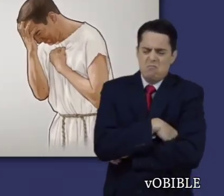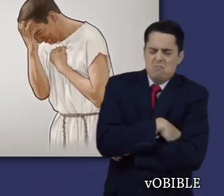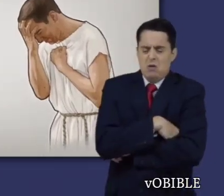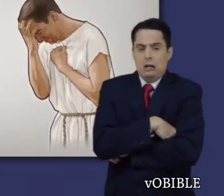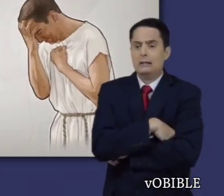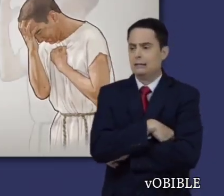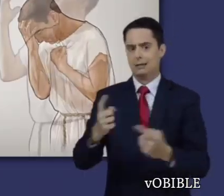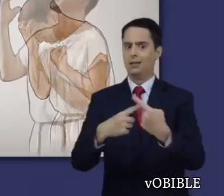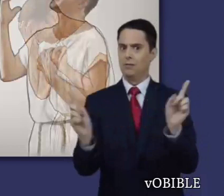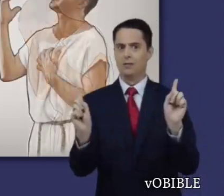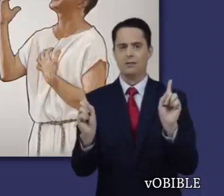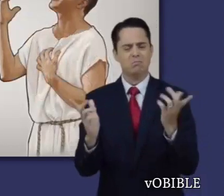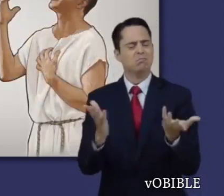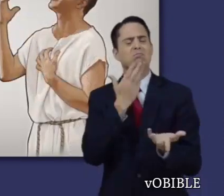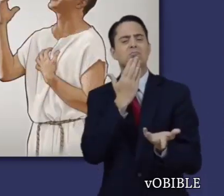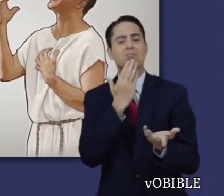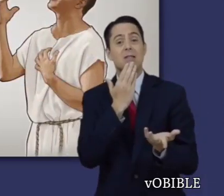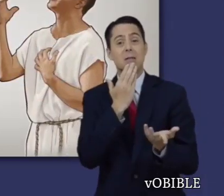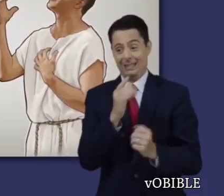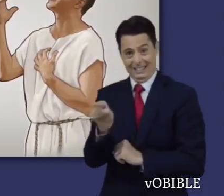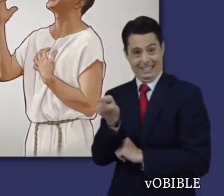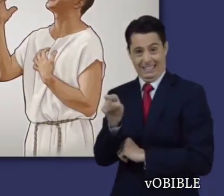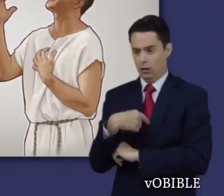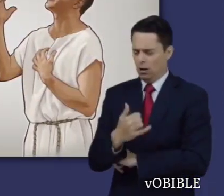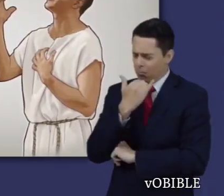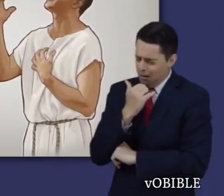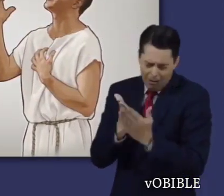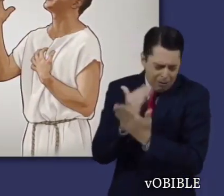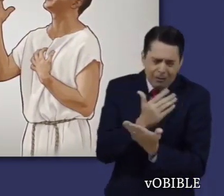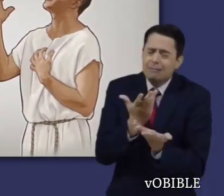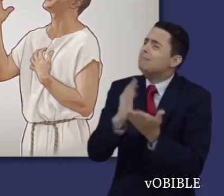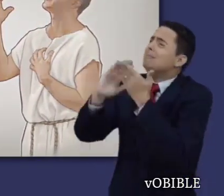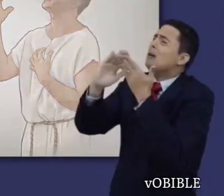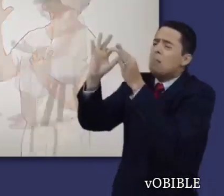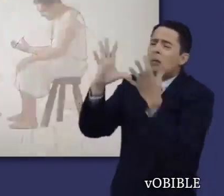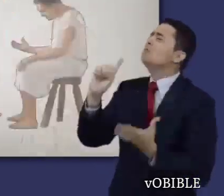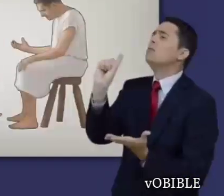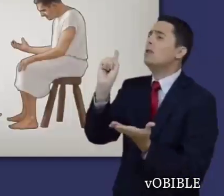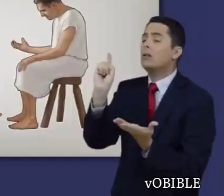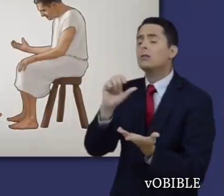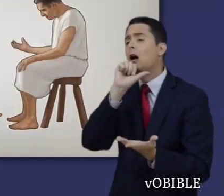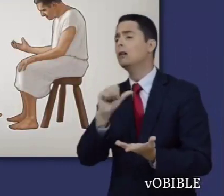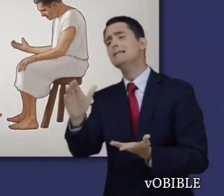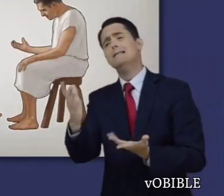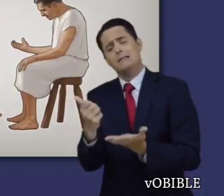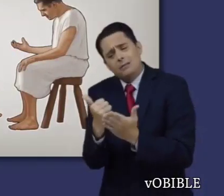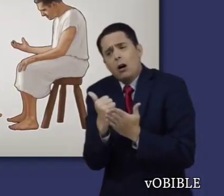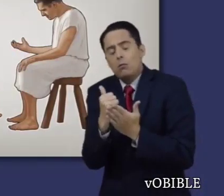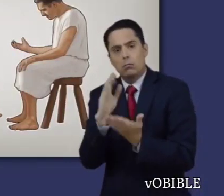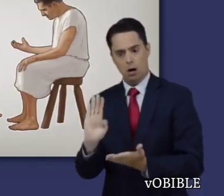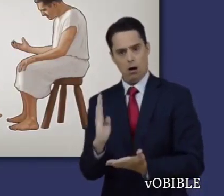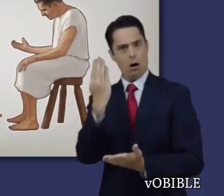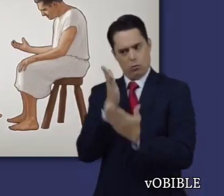Una persona siente tristeza piadosa cuando ve su mala conducta como un pecado contra Dios. Eso hace que busque su